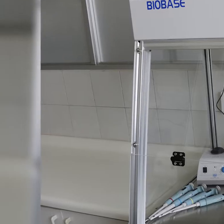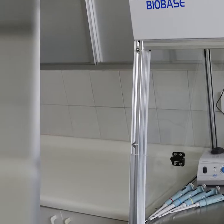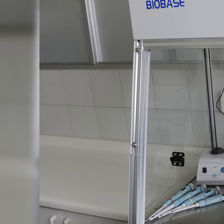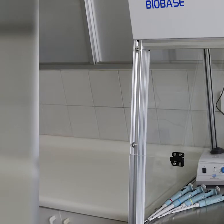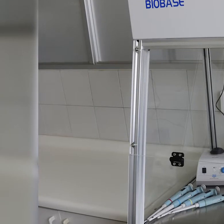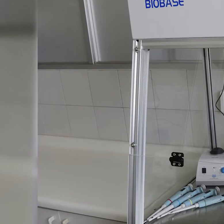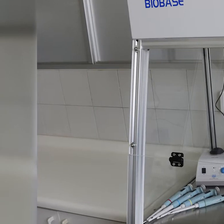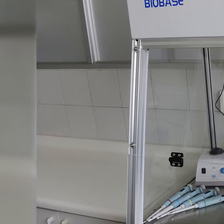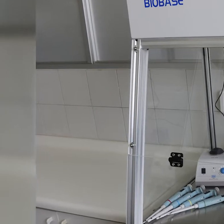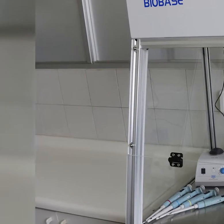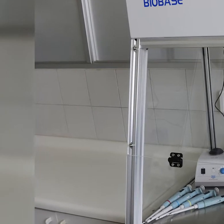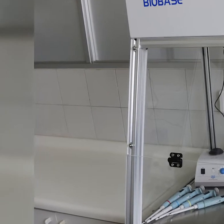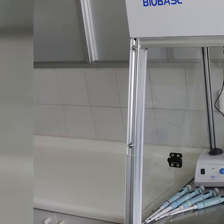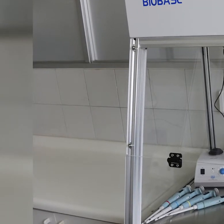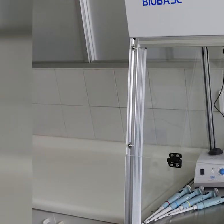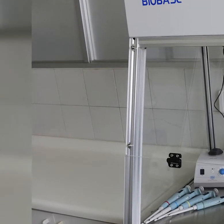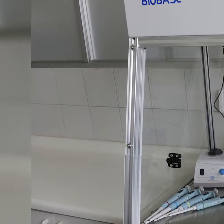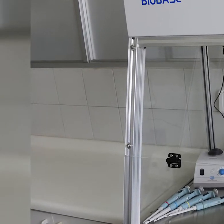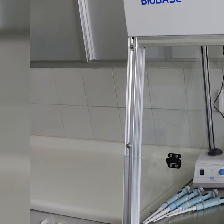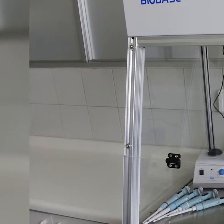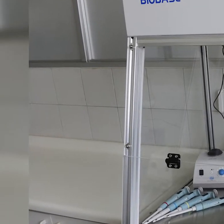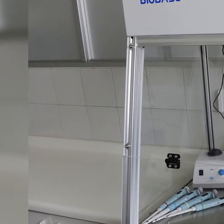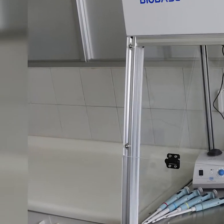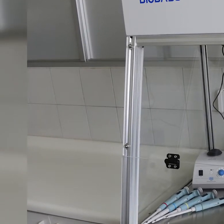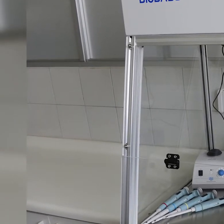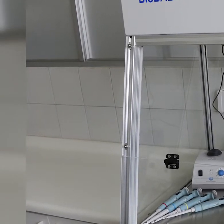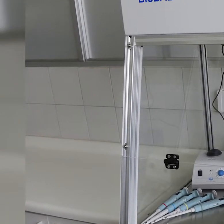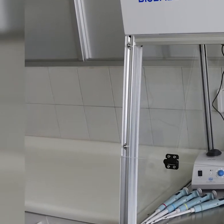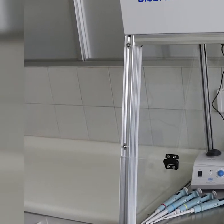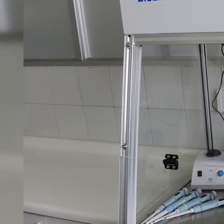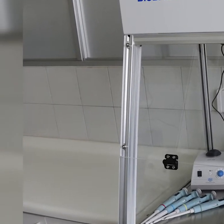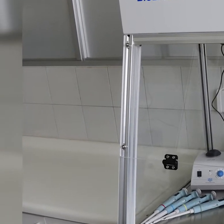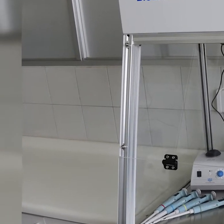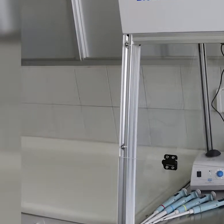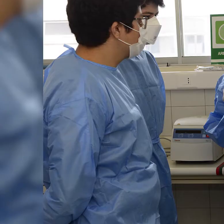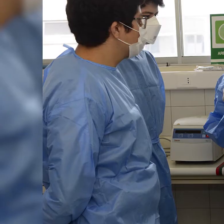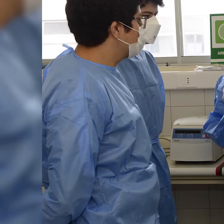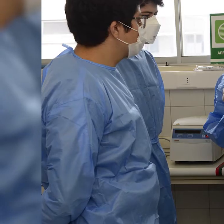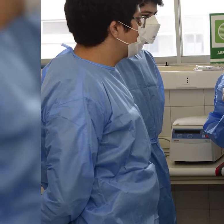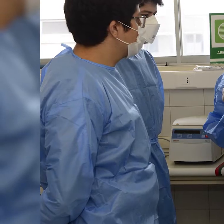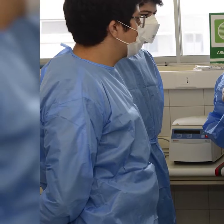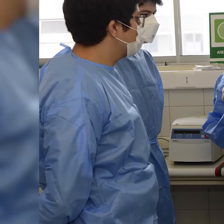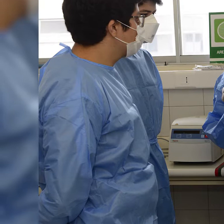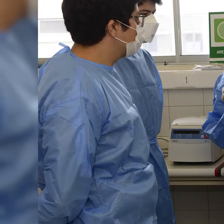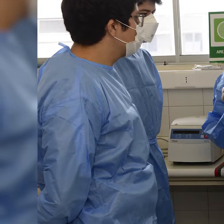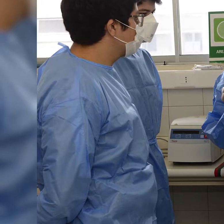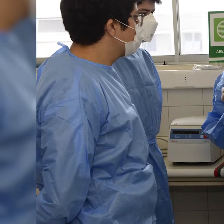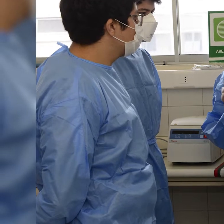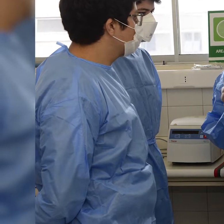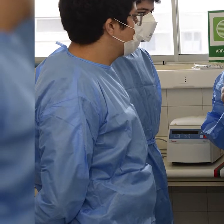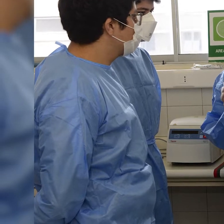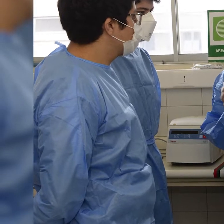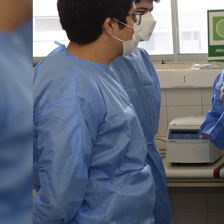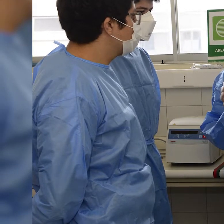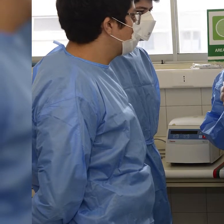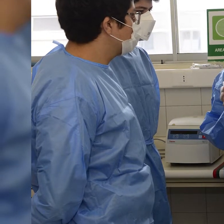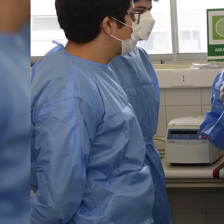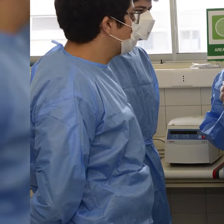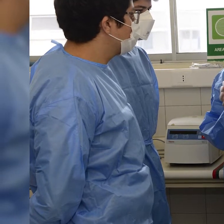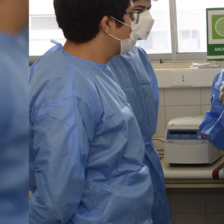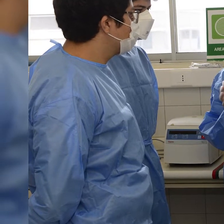empresa Thermo Fisher Scientific, quien instruyó al personal del hospital sobre la utilización y